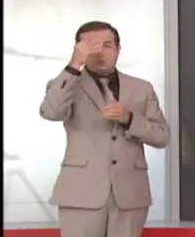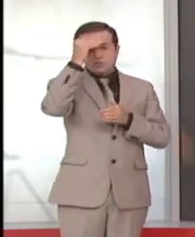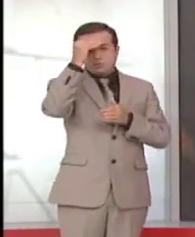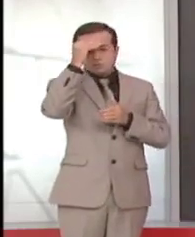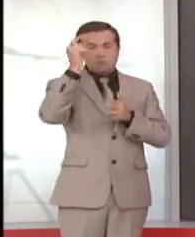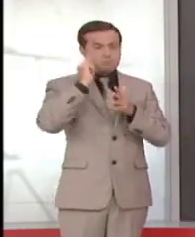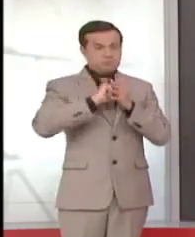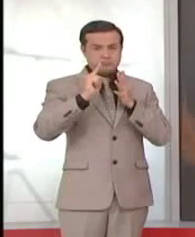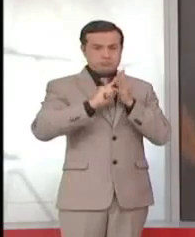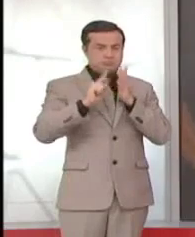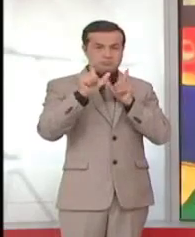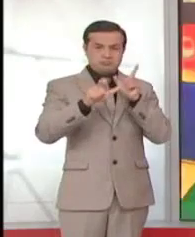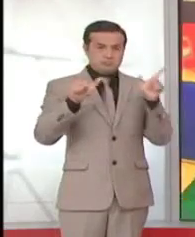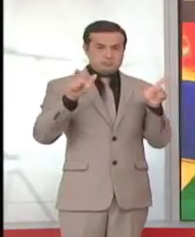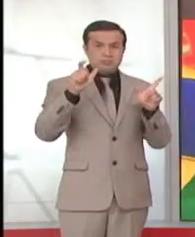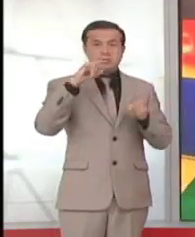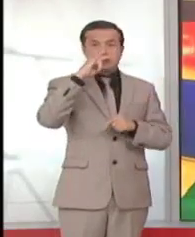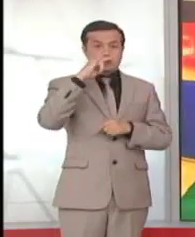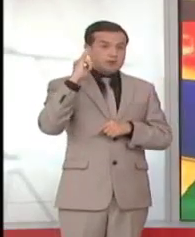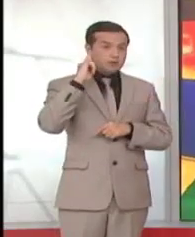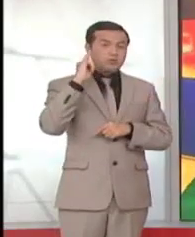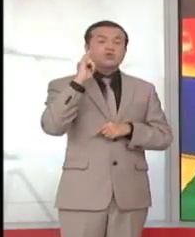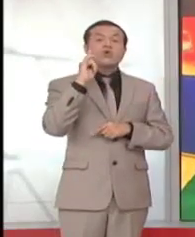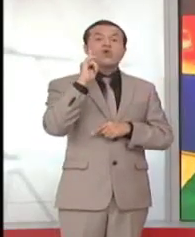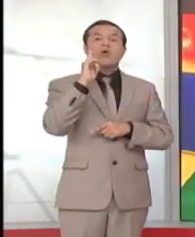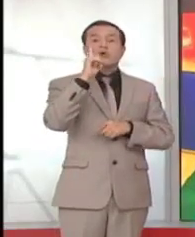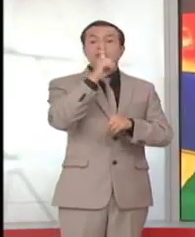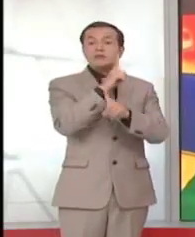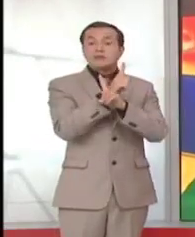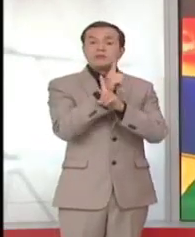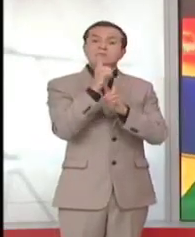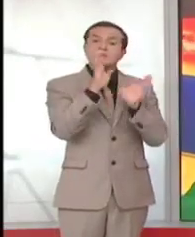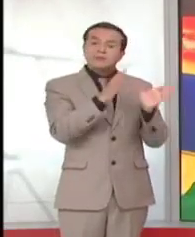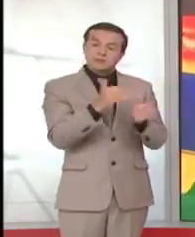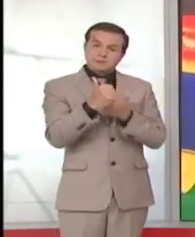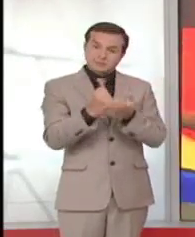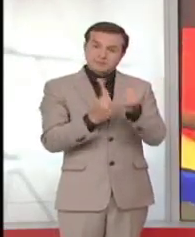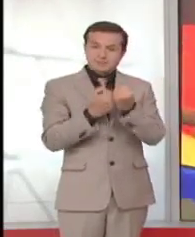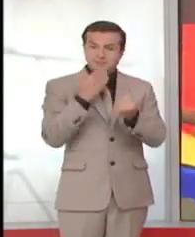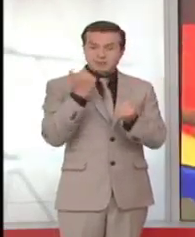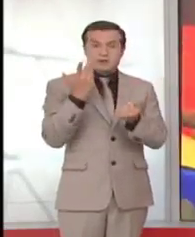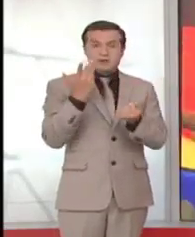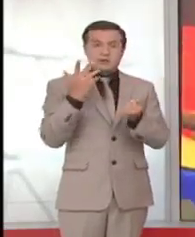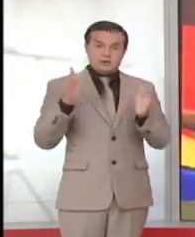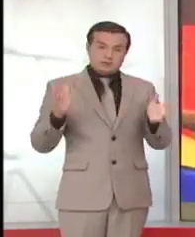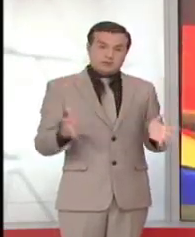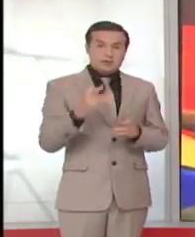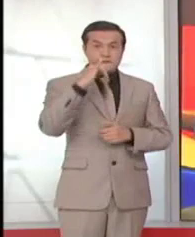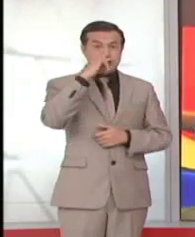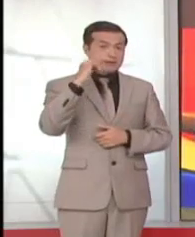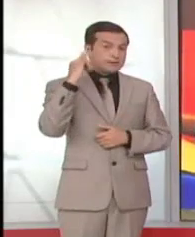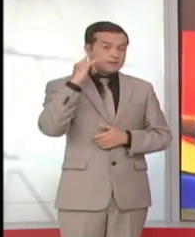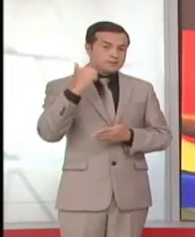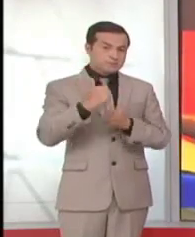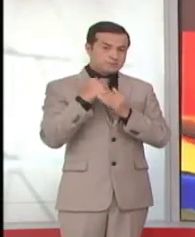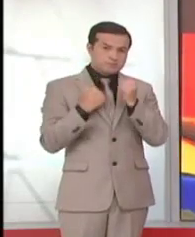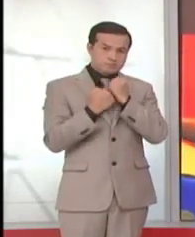patologías, reciben terapia personalizada que mejora su condición. La estimulación temprana nos ayuda a potenciar todas las